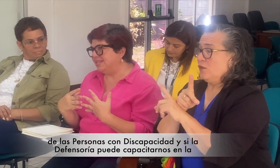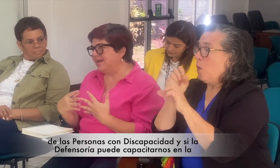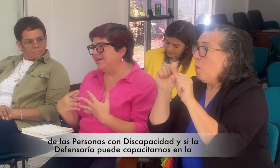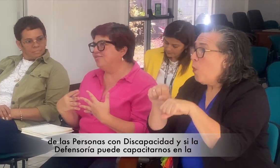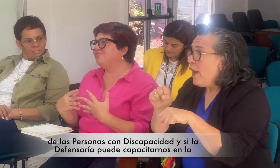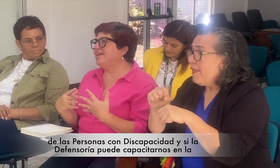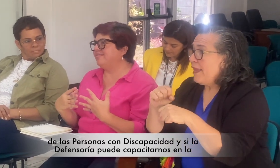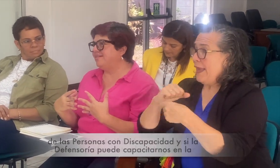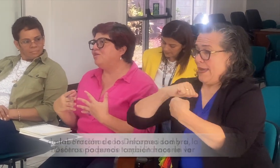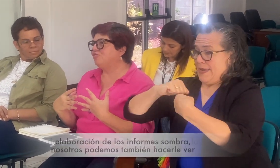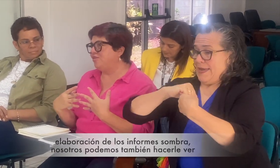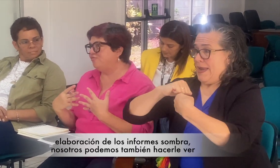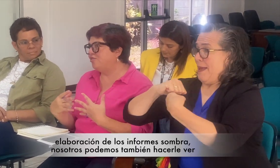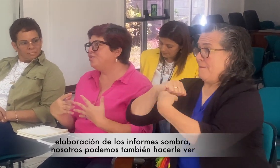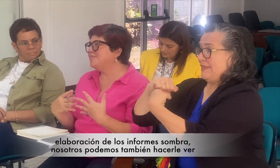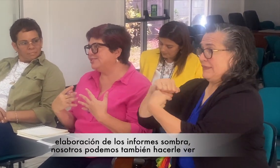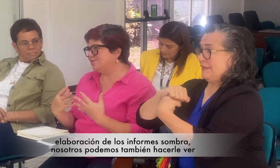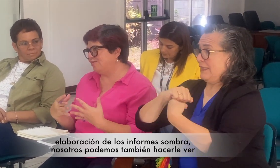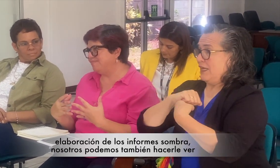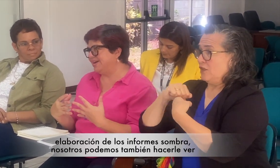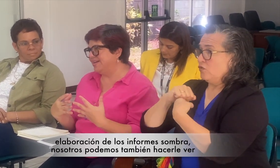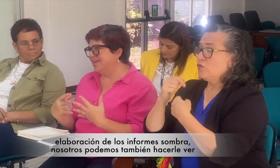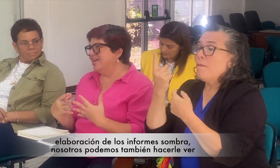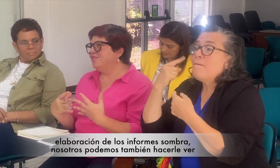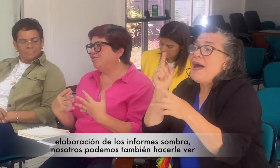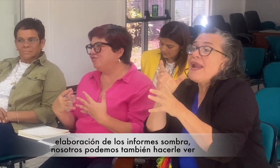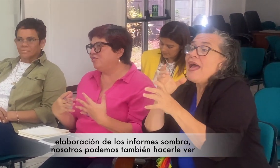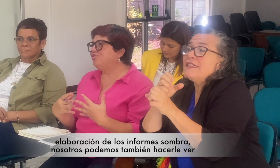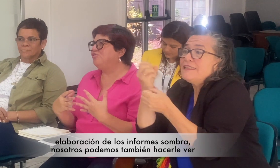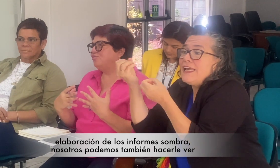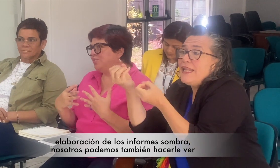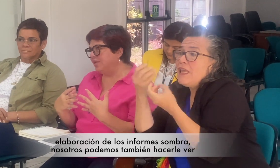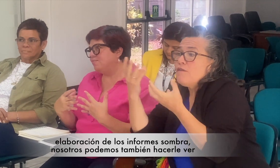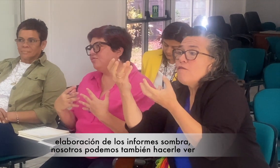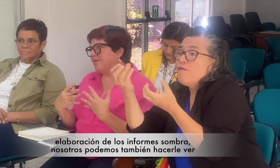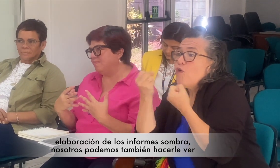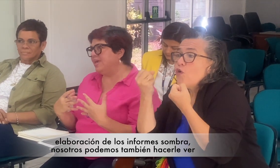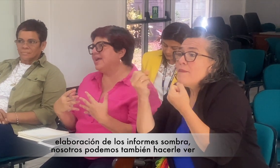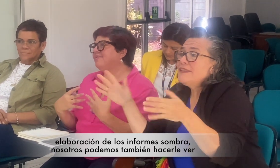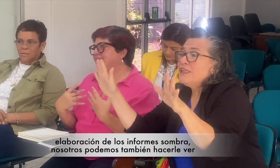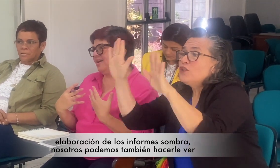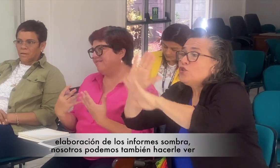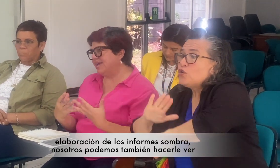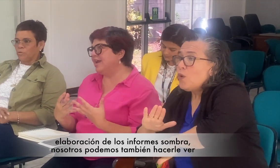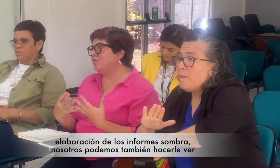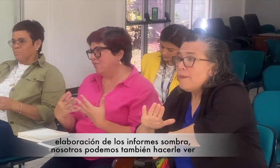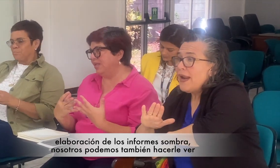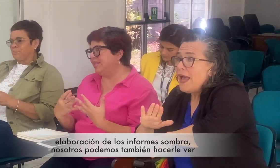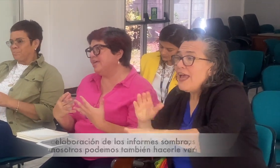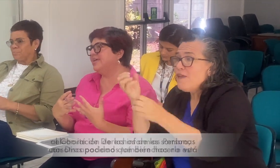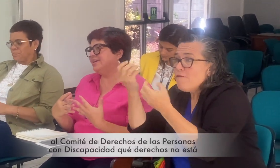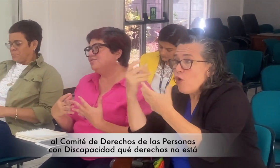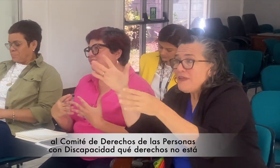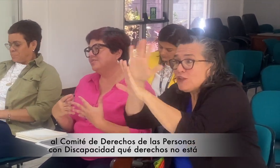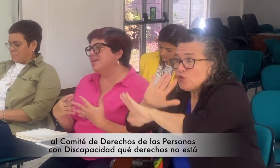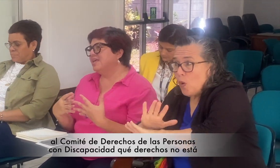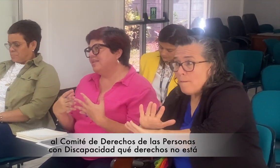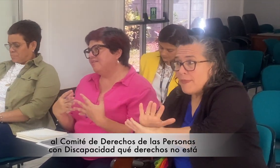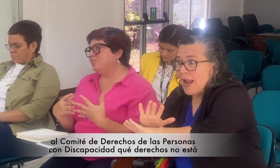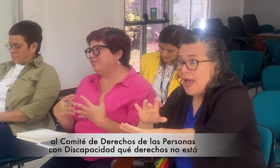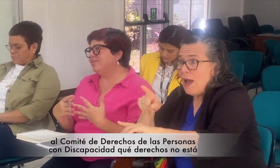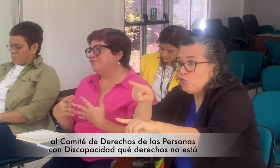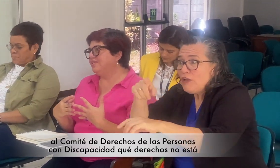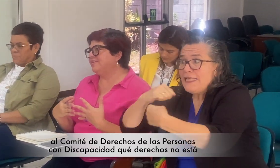capacitarnos en hacer los informes sombras, nosotros podemos también hacerle ver al Comité de Derechos